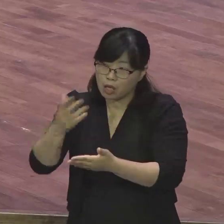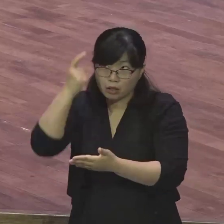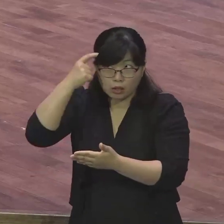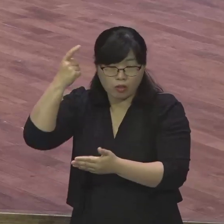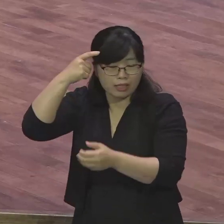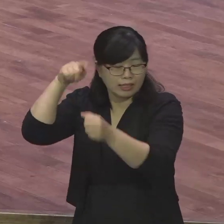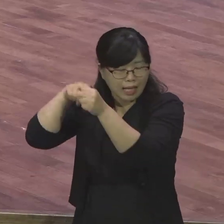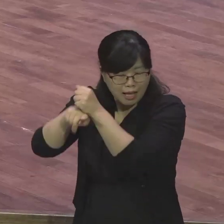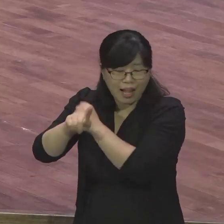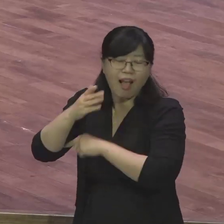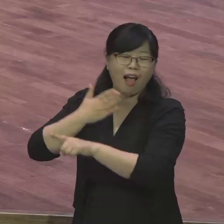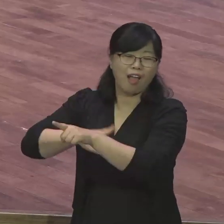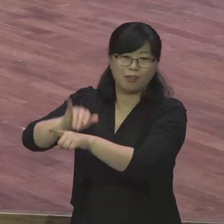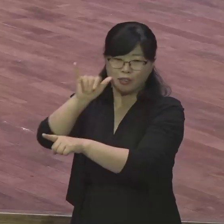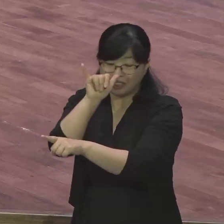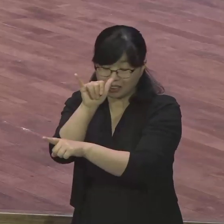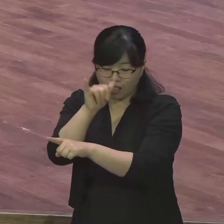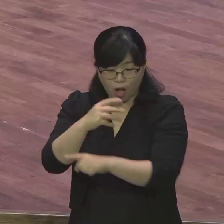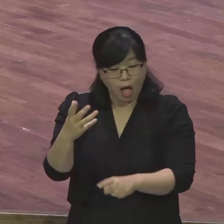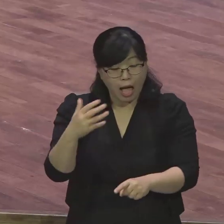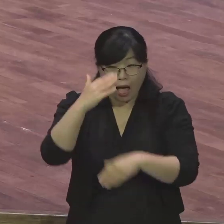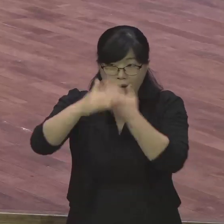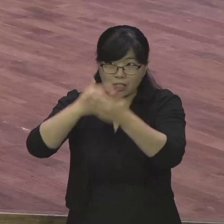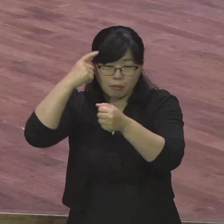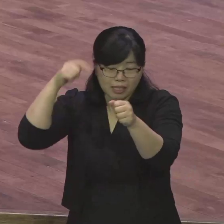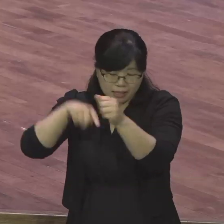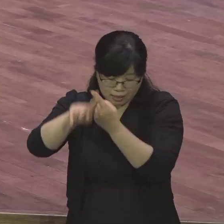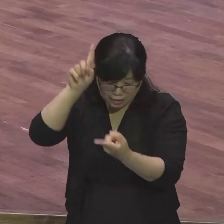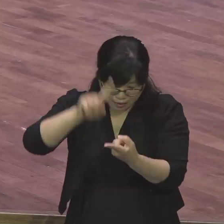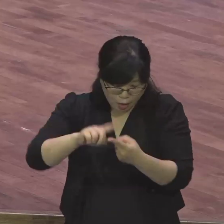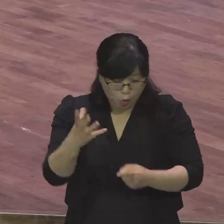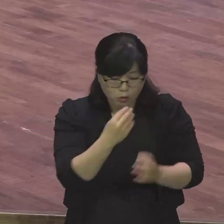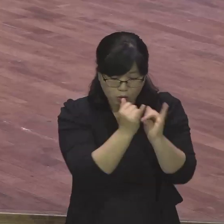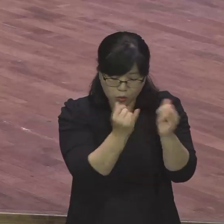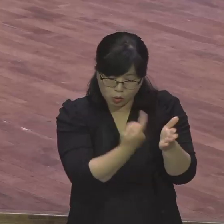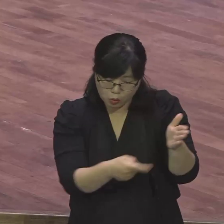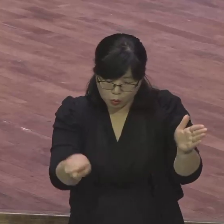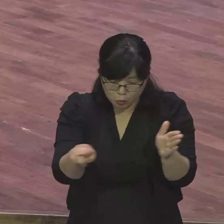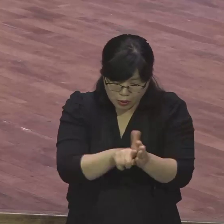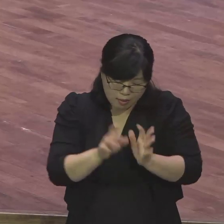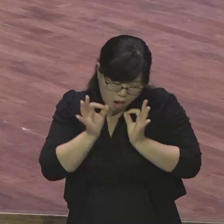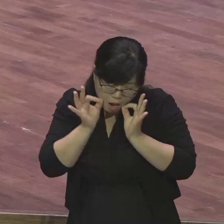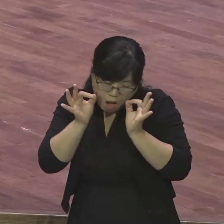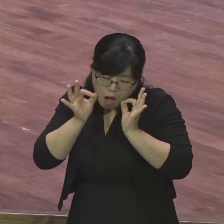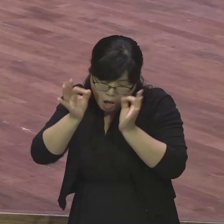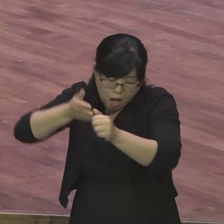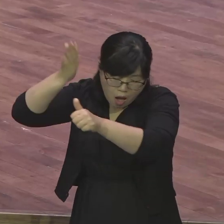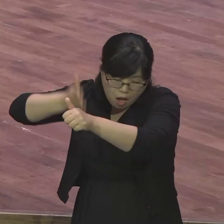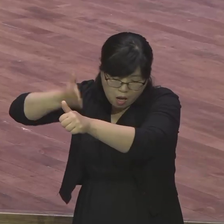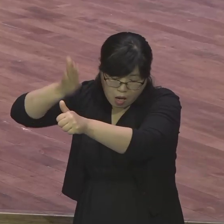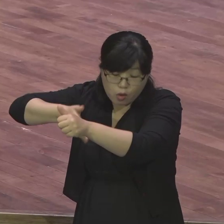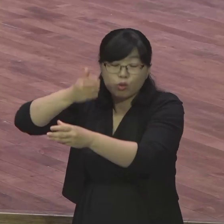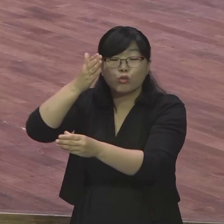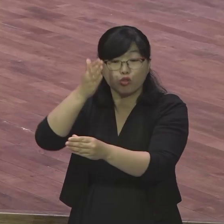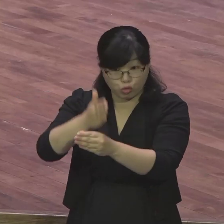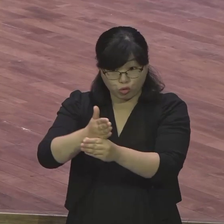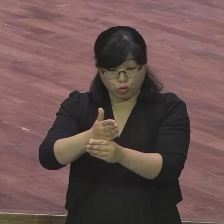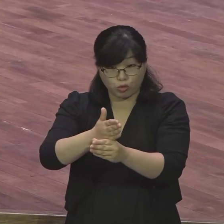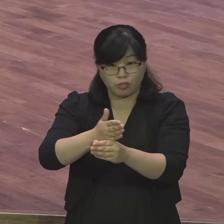성도를 위하여 강구하심 이니라 사도 바울은 성령께서 우리의